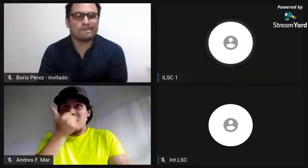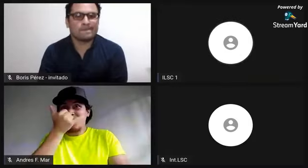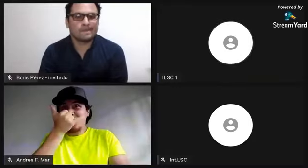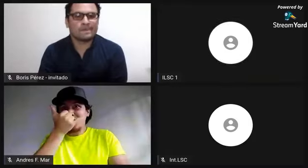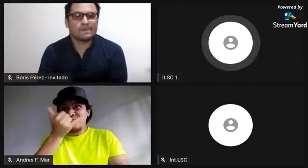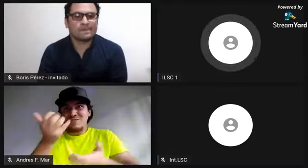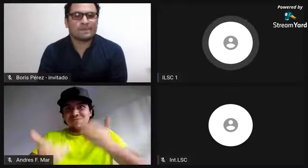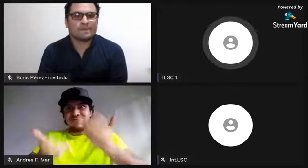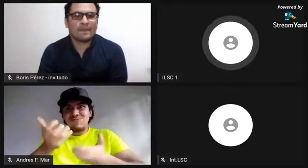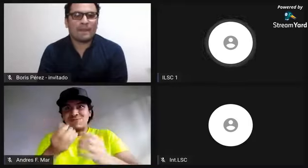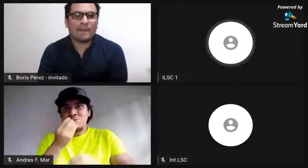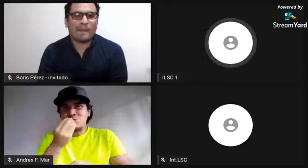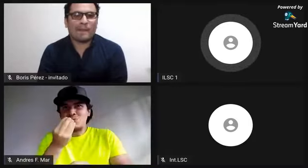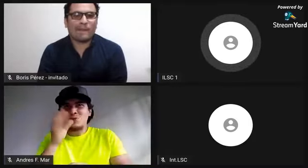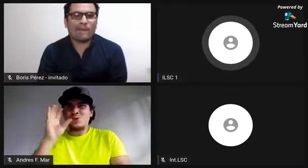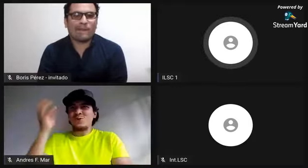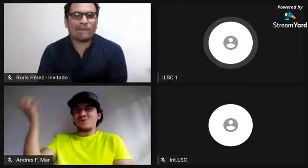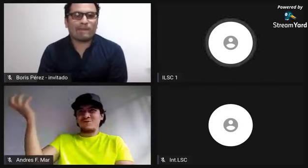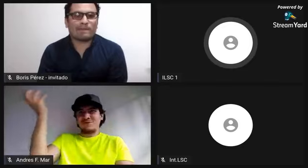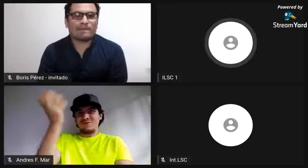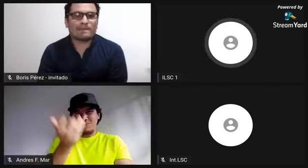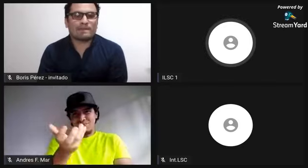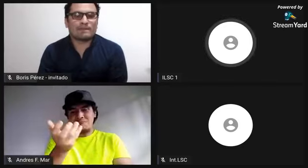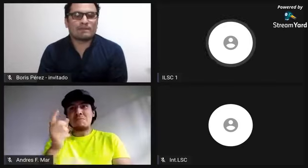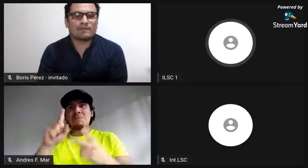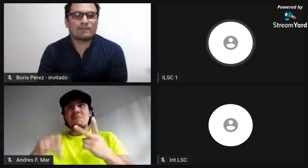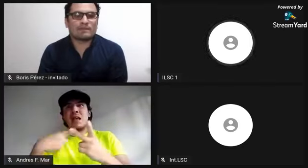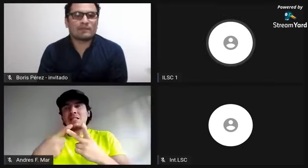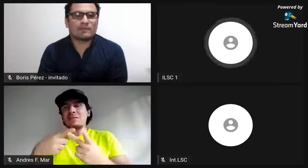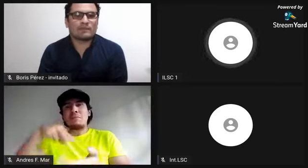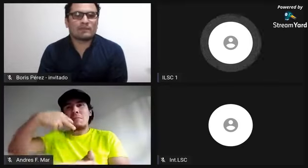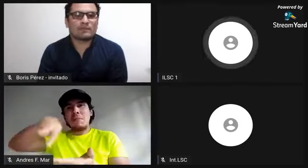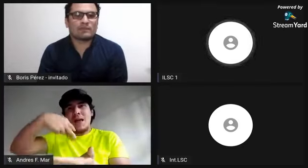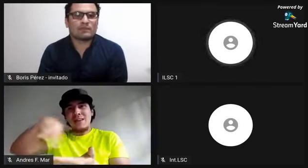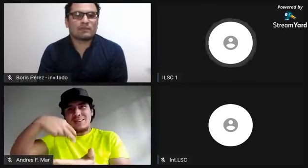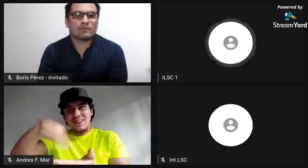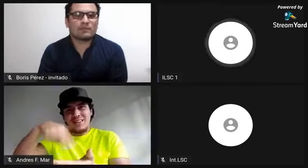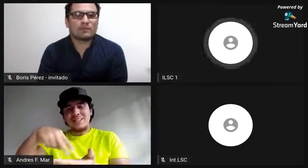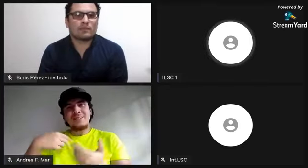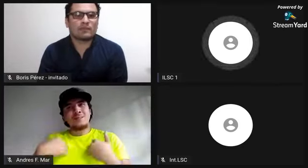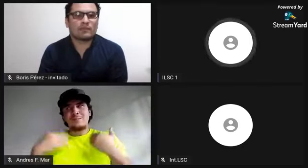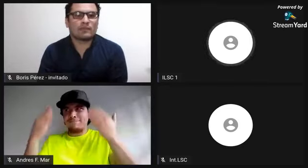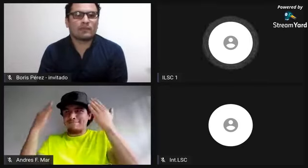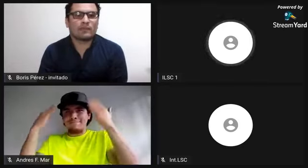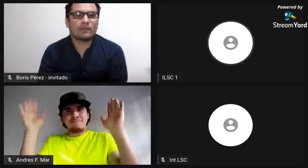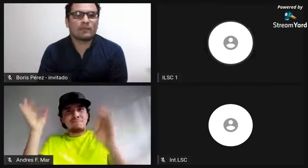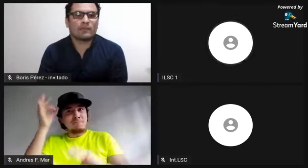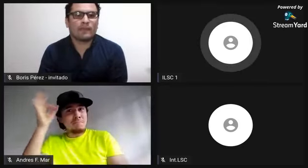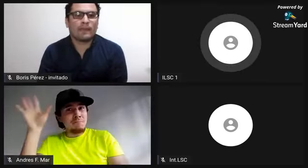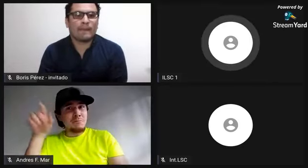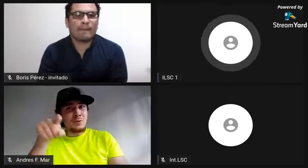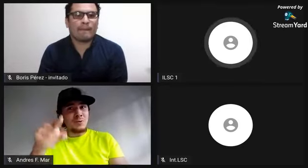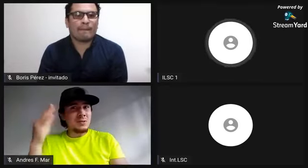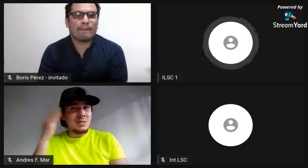cuando ellos llegan acá y empiezan a enriquecer nuestra cultura y nuestras costumbres con sus